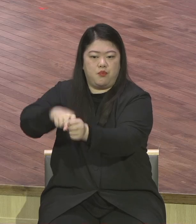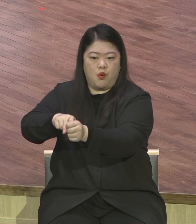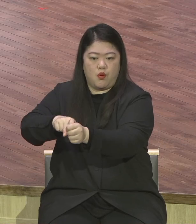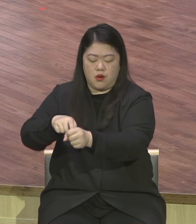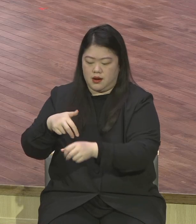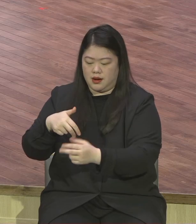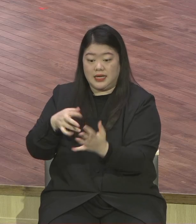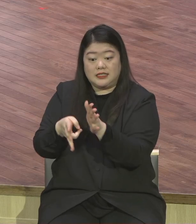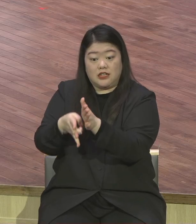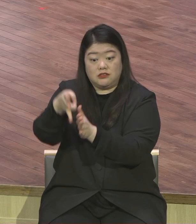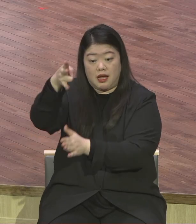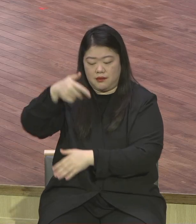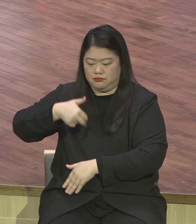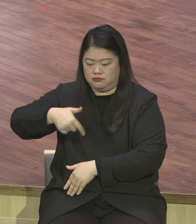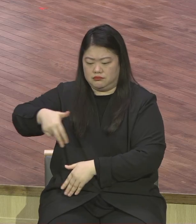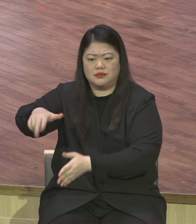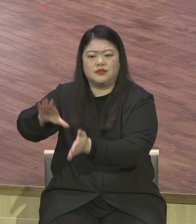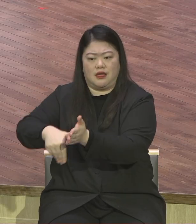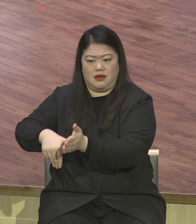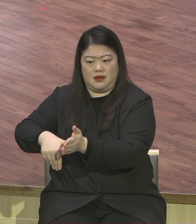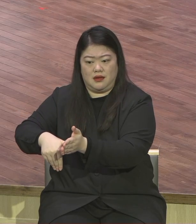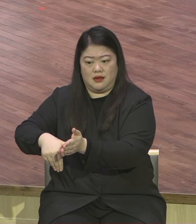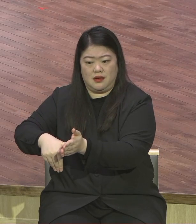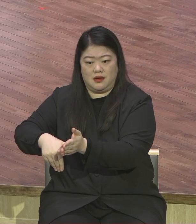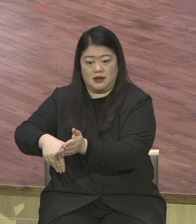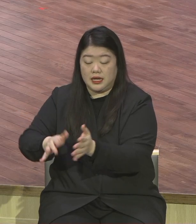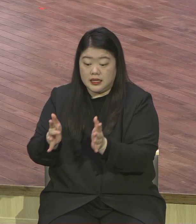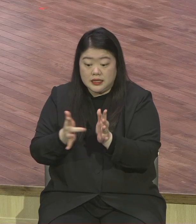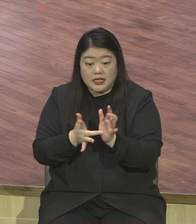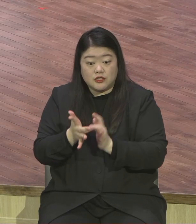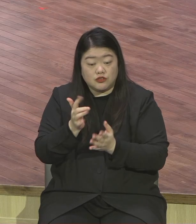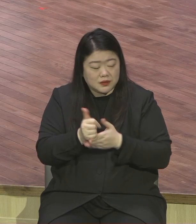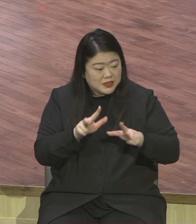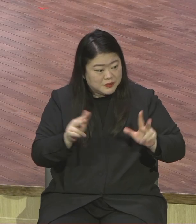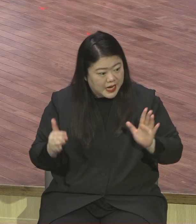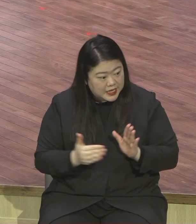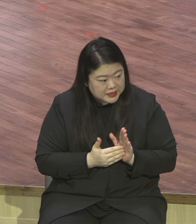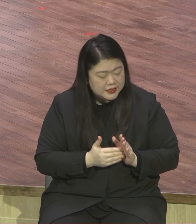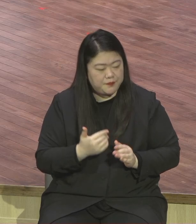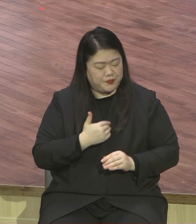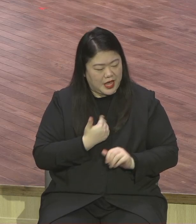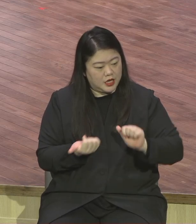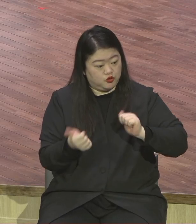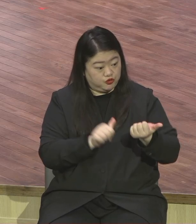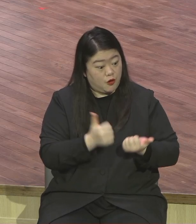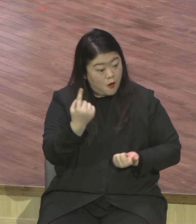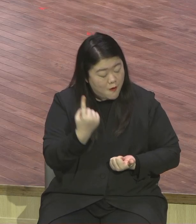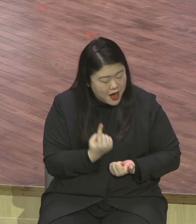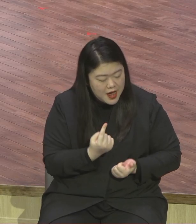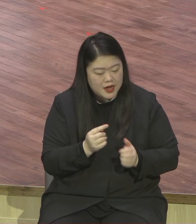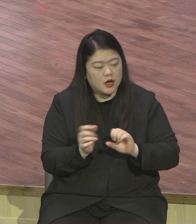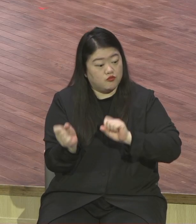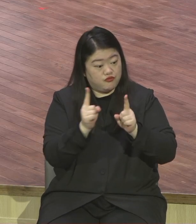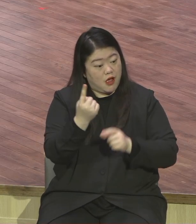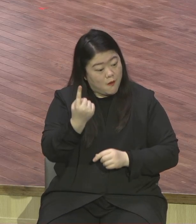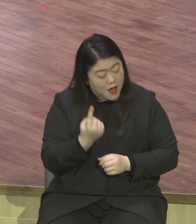예수님이 십자가 대속과의 부활을 말씀하시면서 계속 영적으로 예루살렘에 올라가는